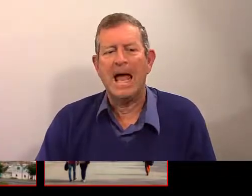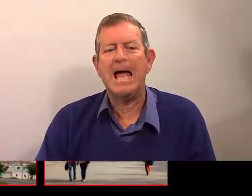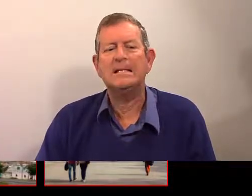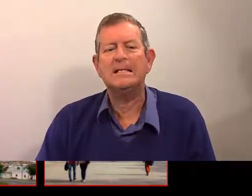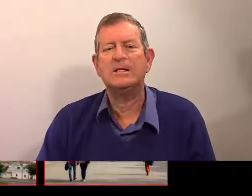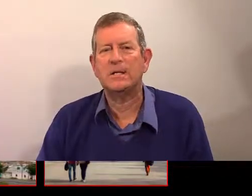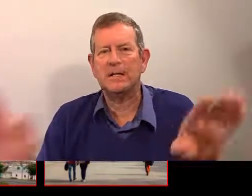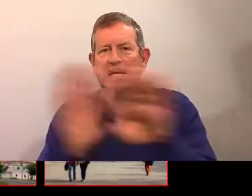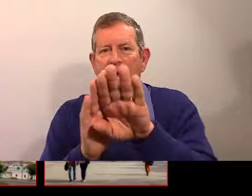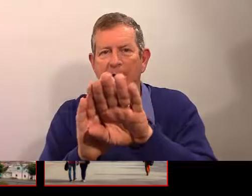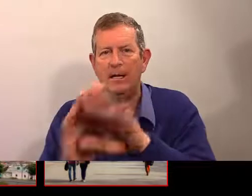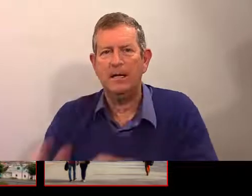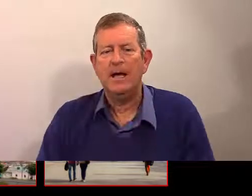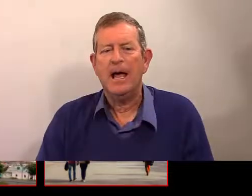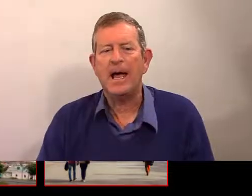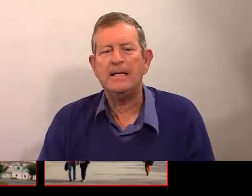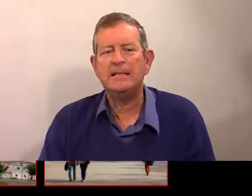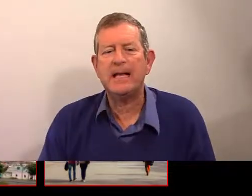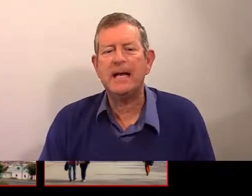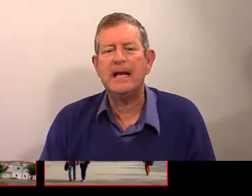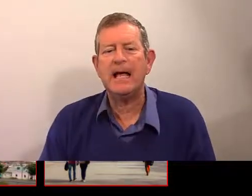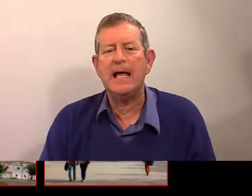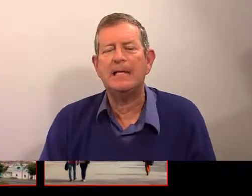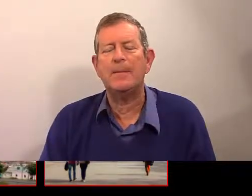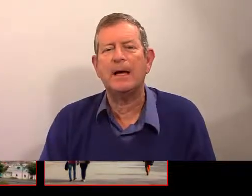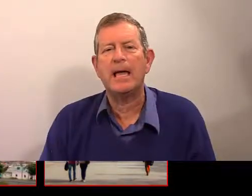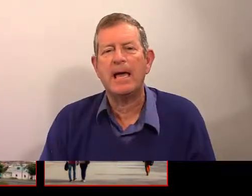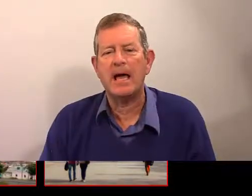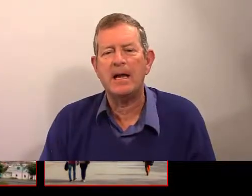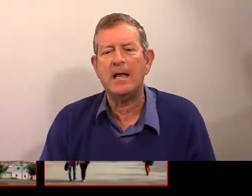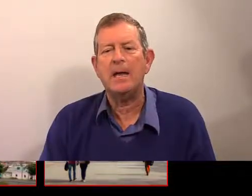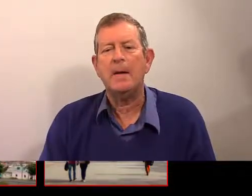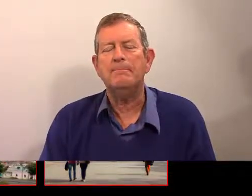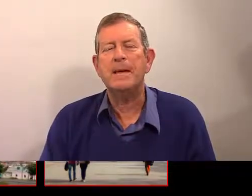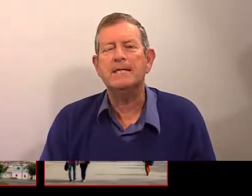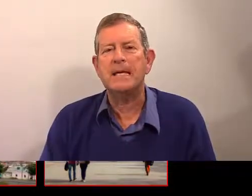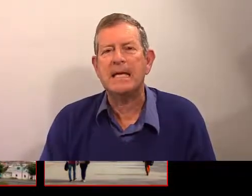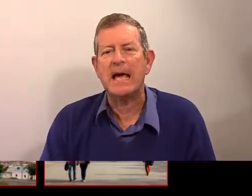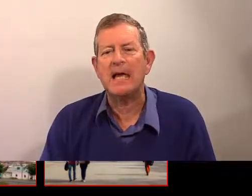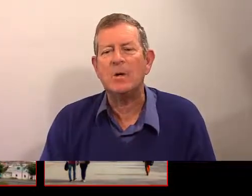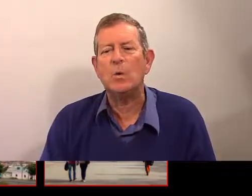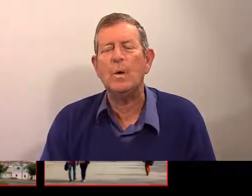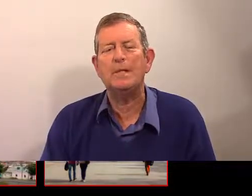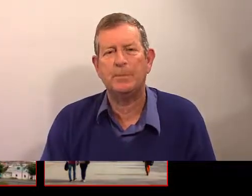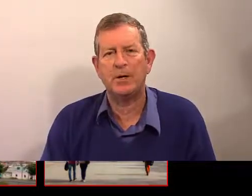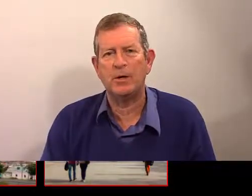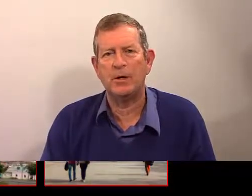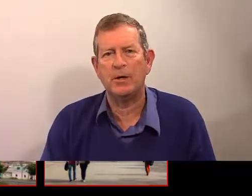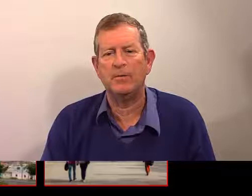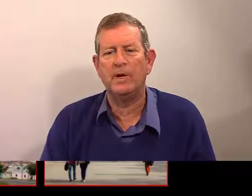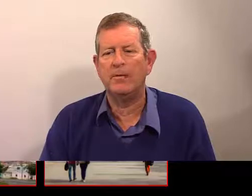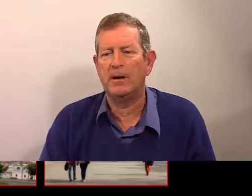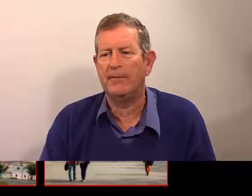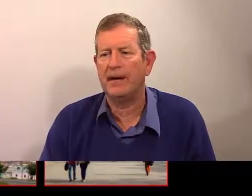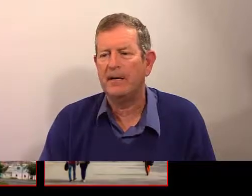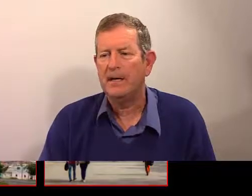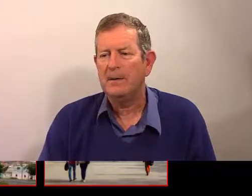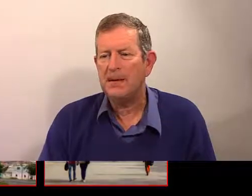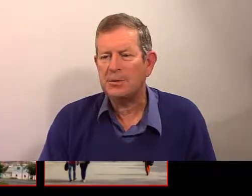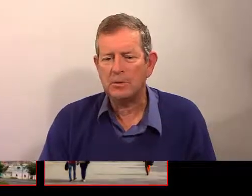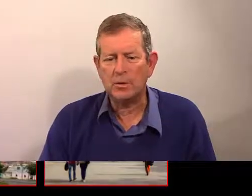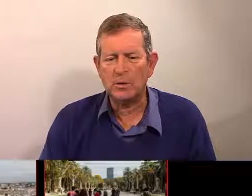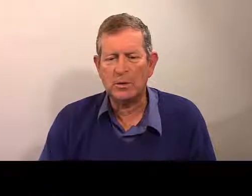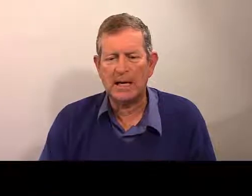« Est-ce qu'elle est américaine, mexicain ou espagnol ? » Voilà, voilà, voilà.